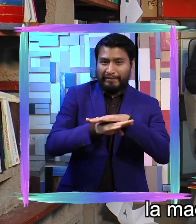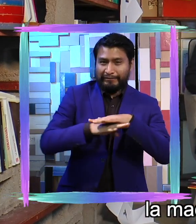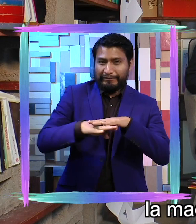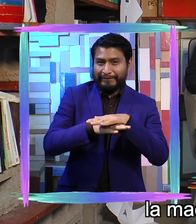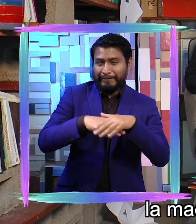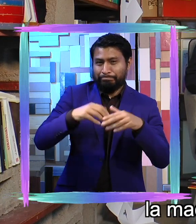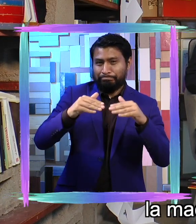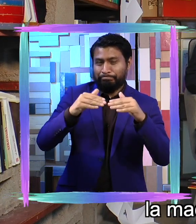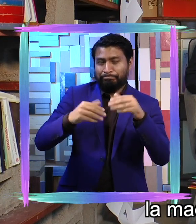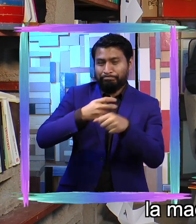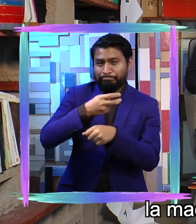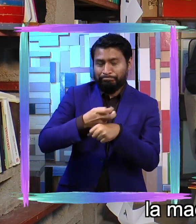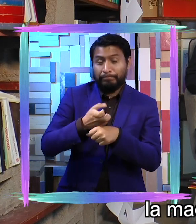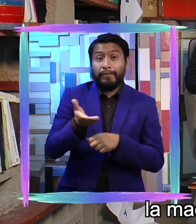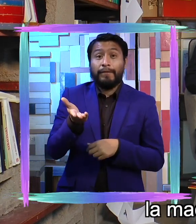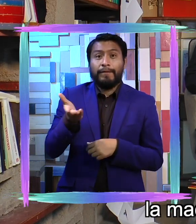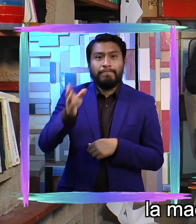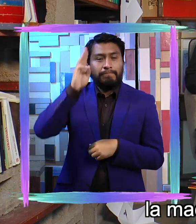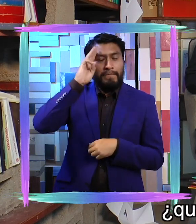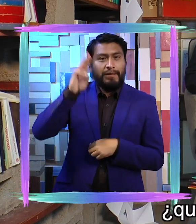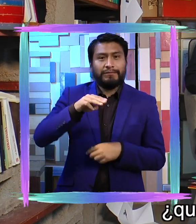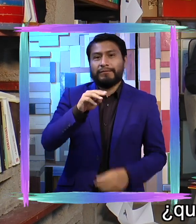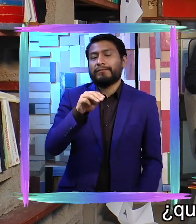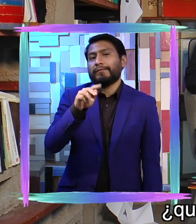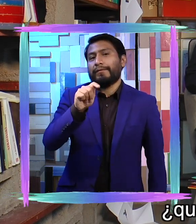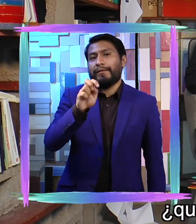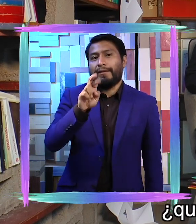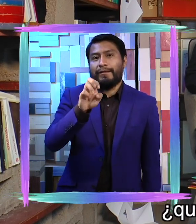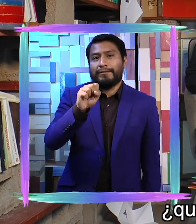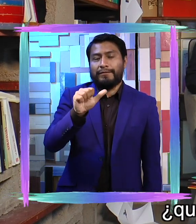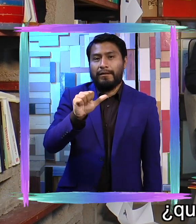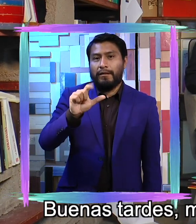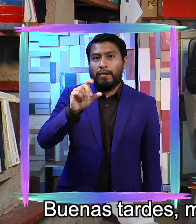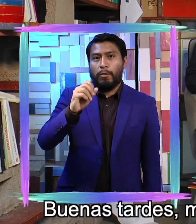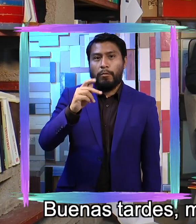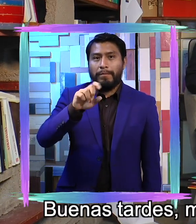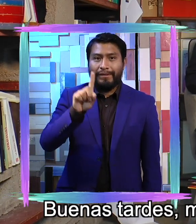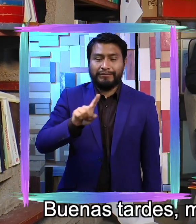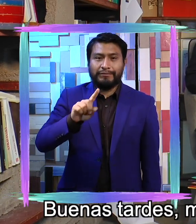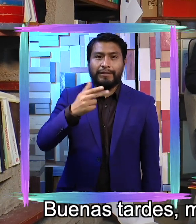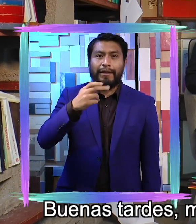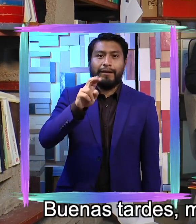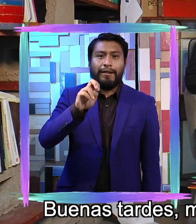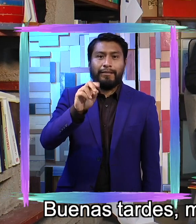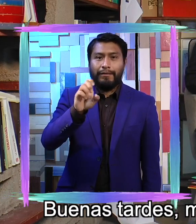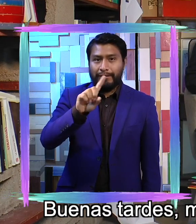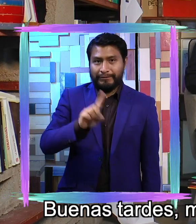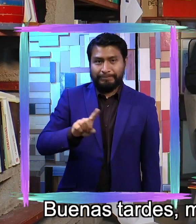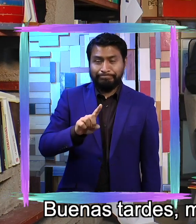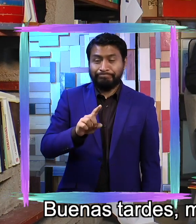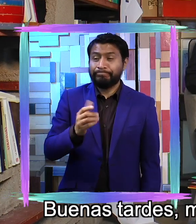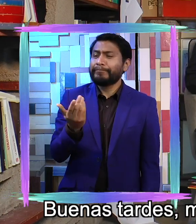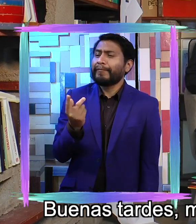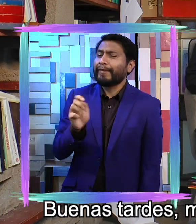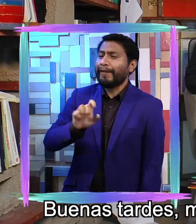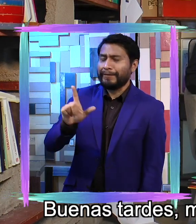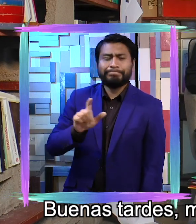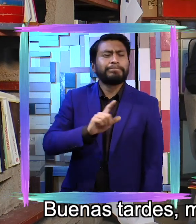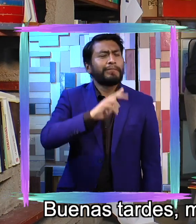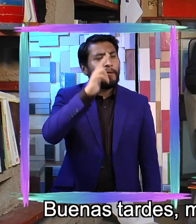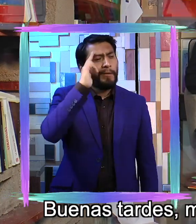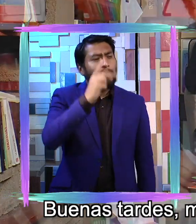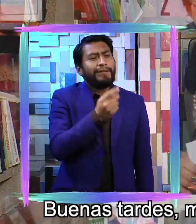Teresa López Hernández. ¿Qué tal maestra? Buenas tardes. ¿Qué tal? Buenas tardes. Me da mucho gusto estar en esta